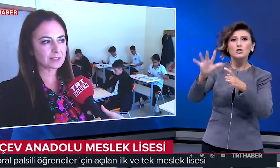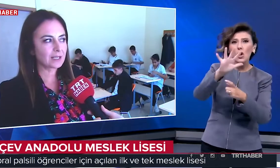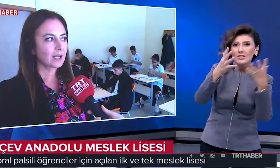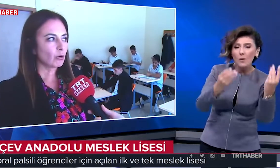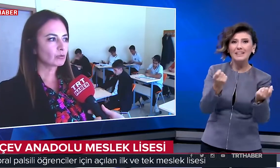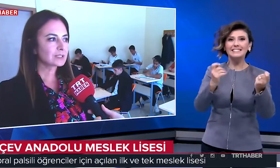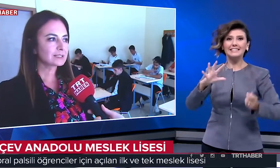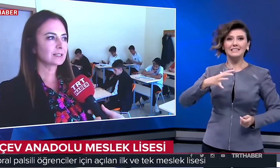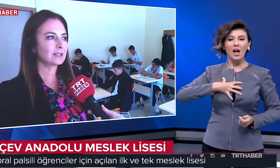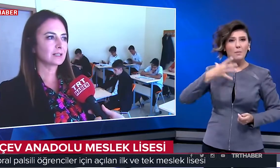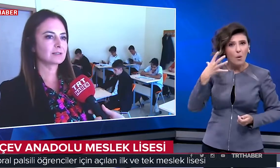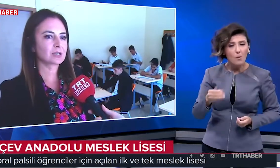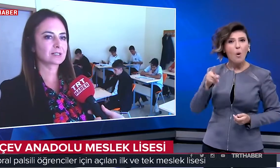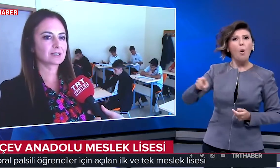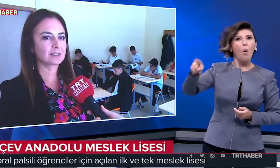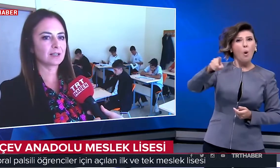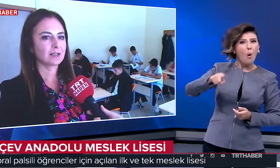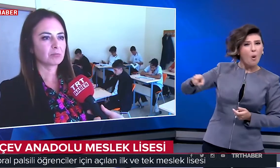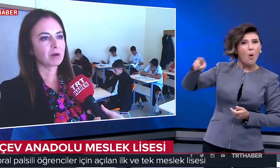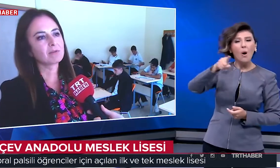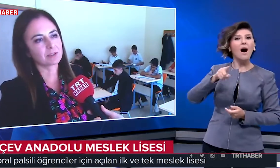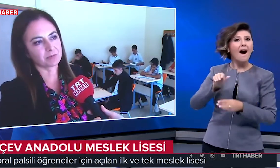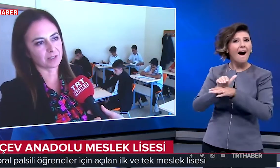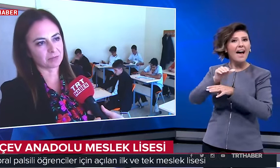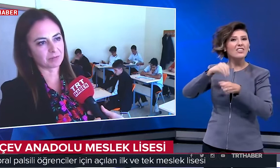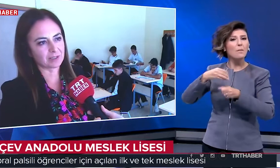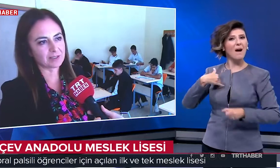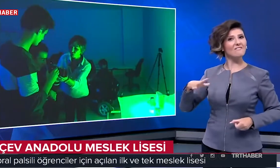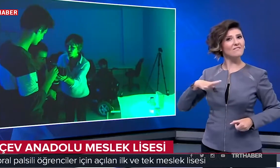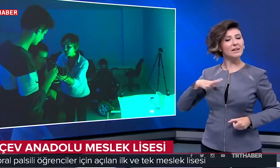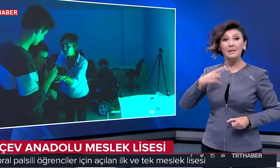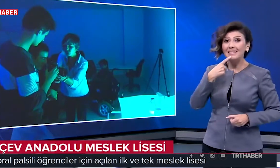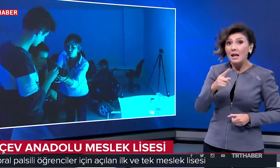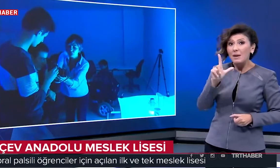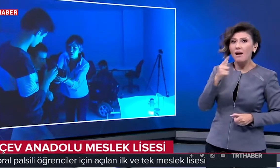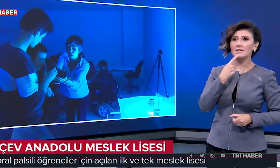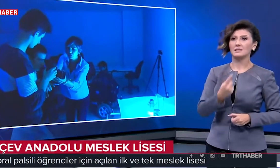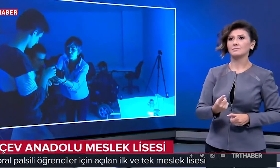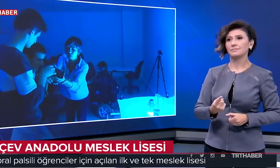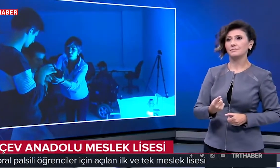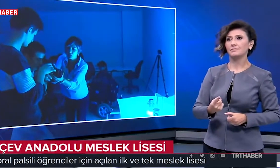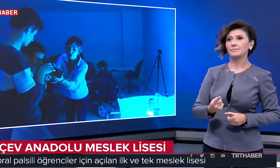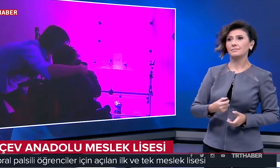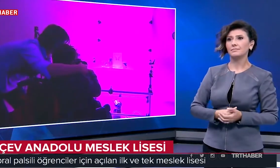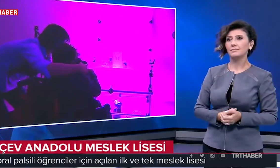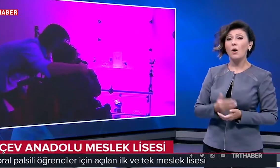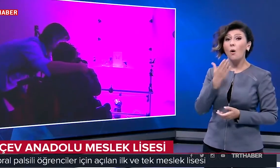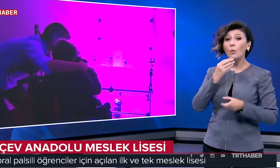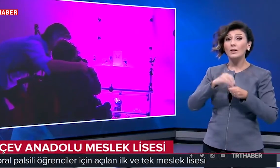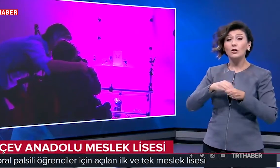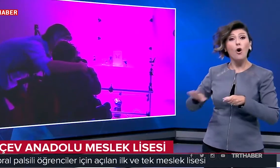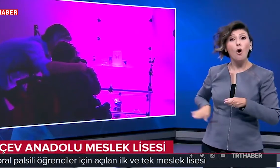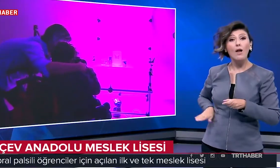olması. Onların da hayat içerisinde ben varım diyebilmeleri. Bu tarafıyla da tutmaya çalışsam edecek. Okulda